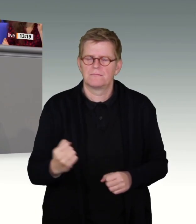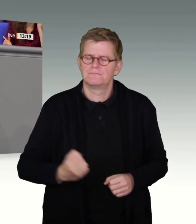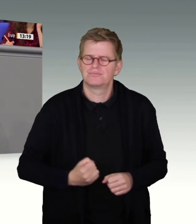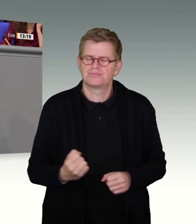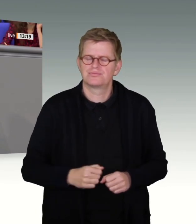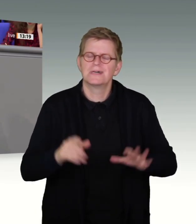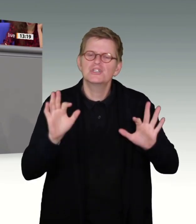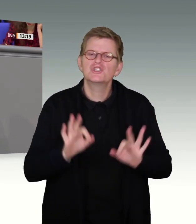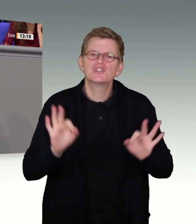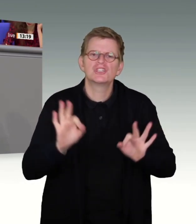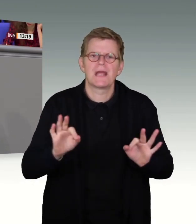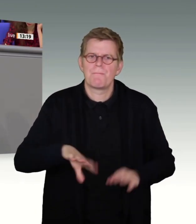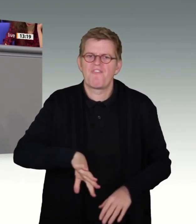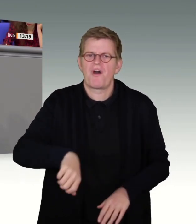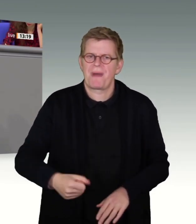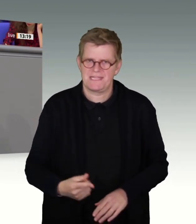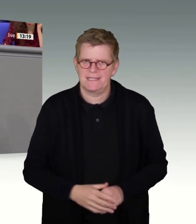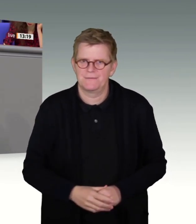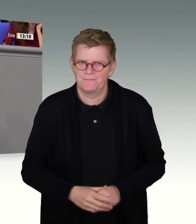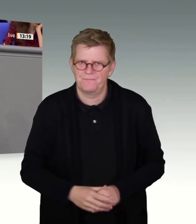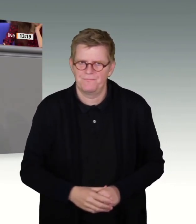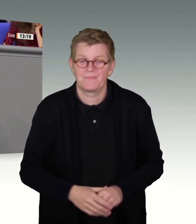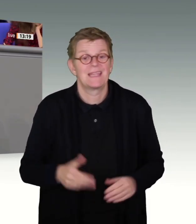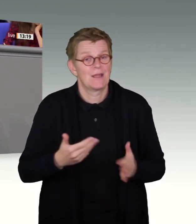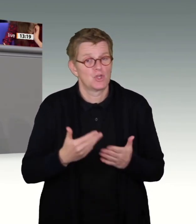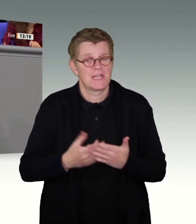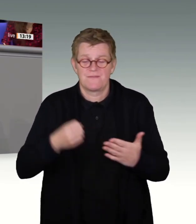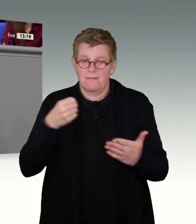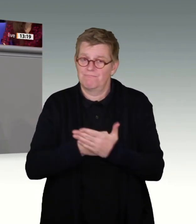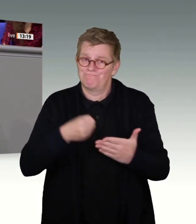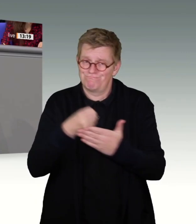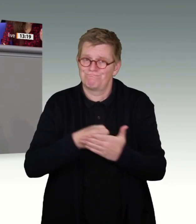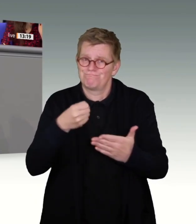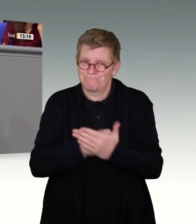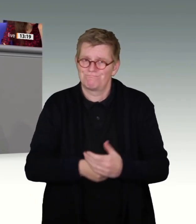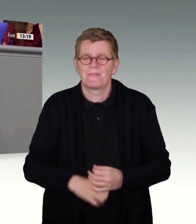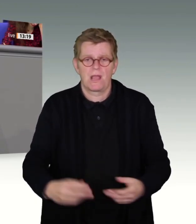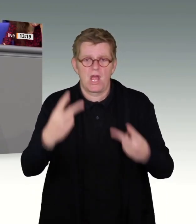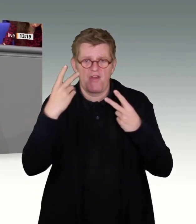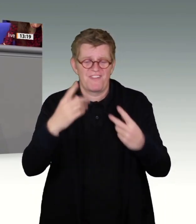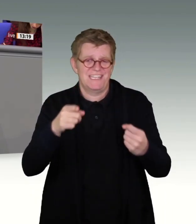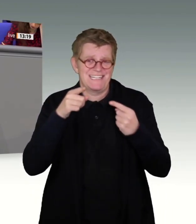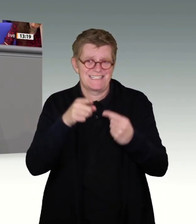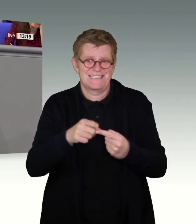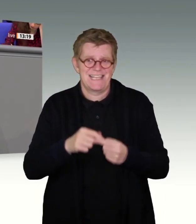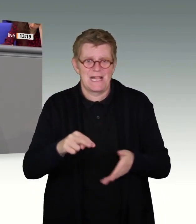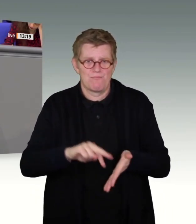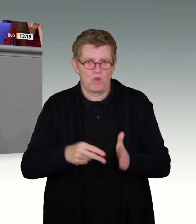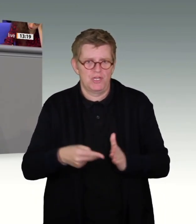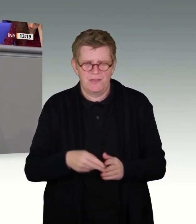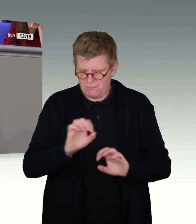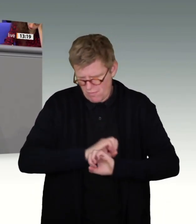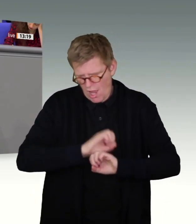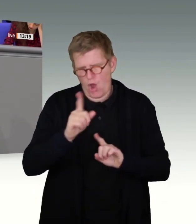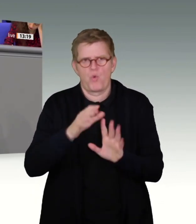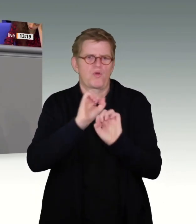klar. Auch, dass deren Bekämpfung ein äußerst wichtiges Ziel von Politik ist, steht wohl auch nicht in